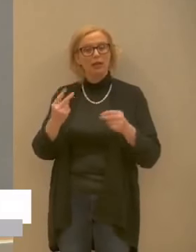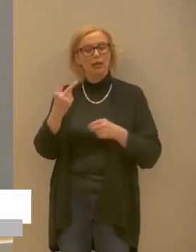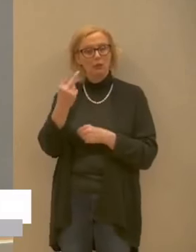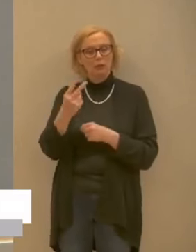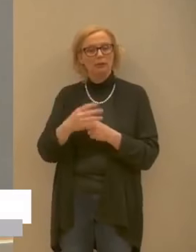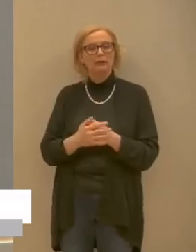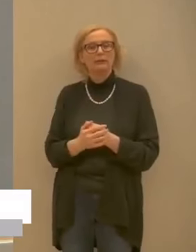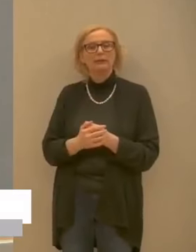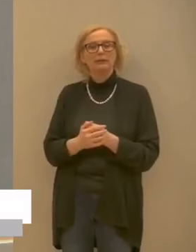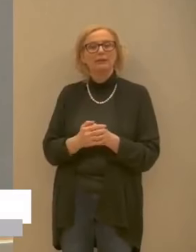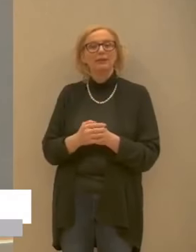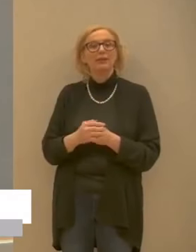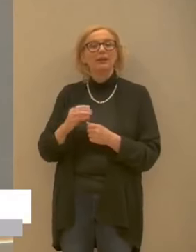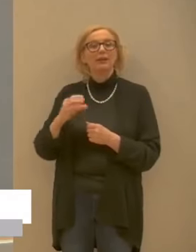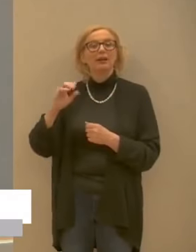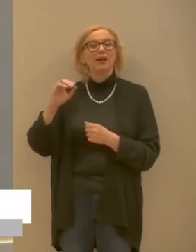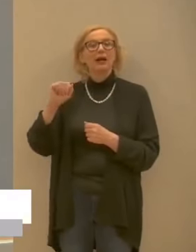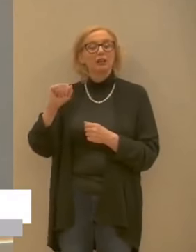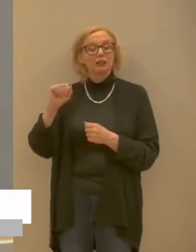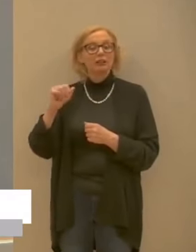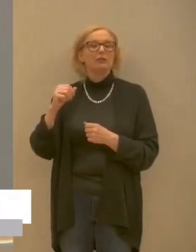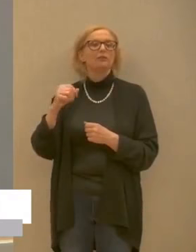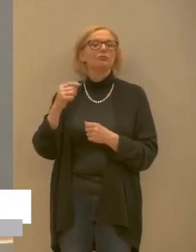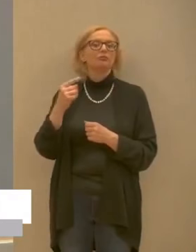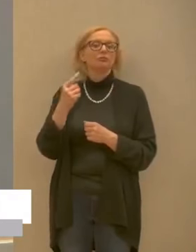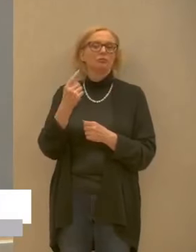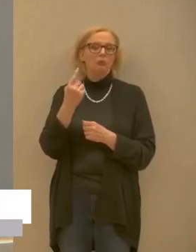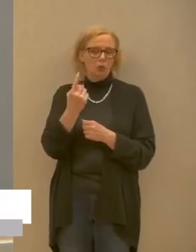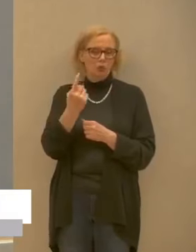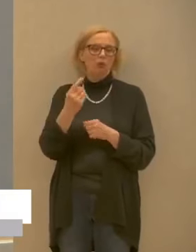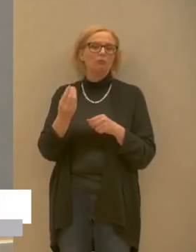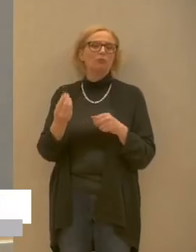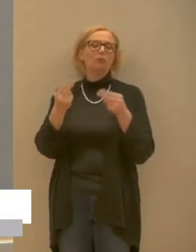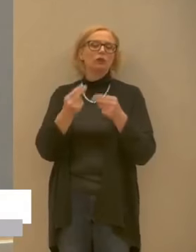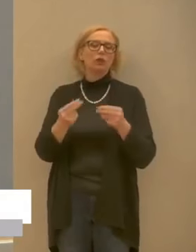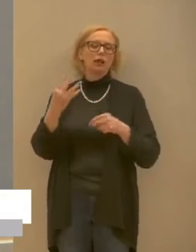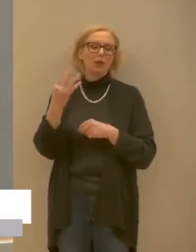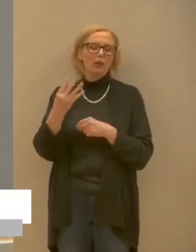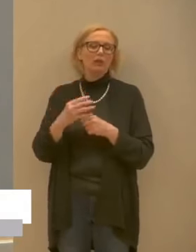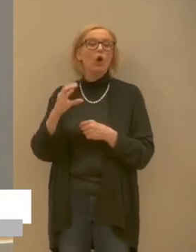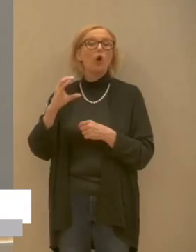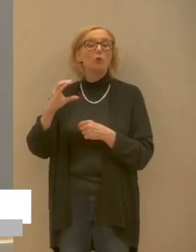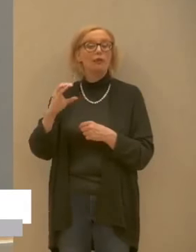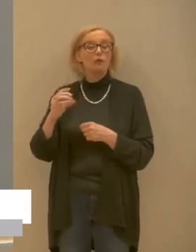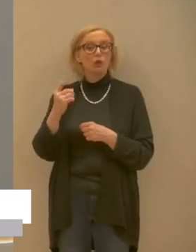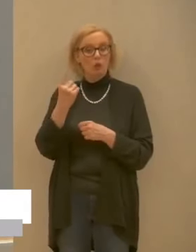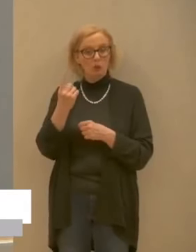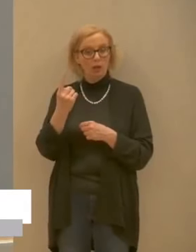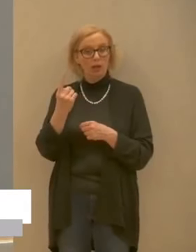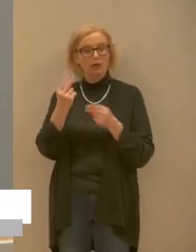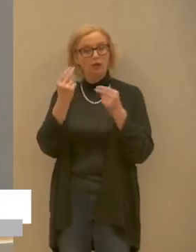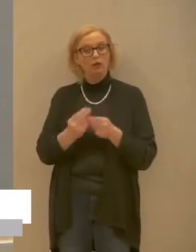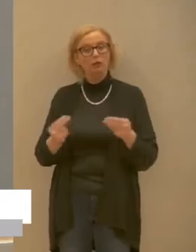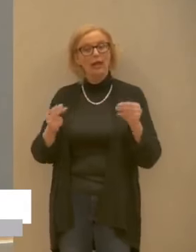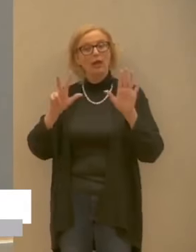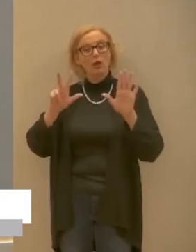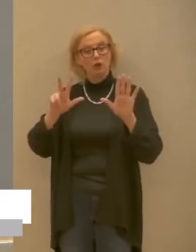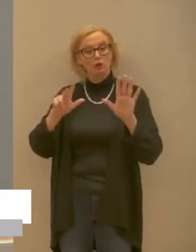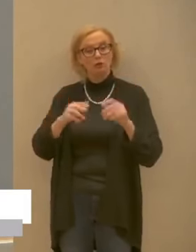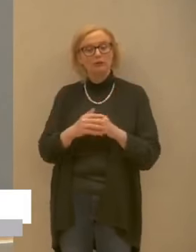Acis 1 per un totale di 4 Accommezzadura 1 per un totale di 8